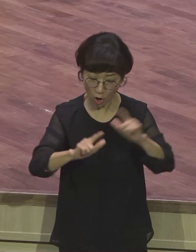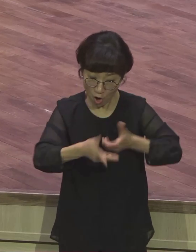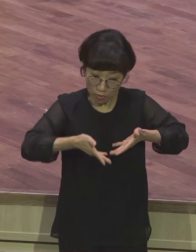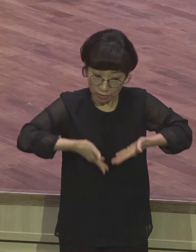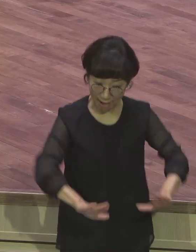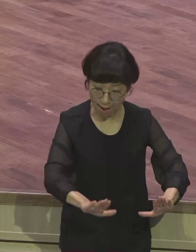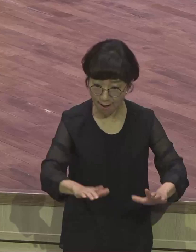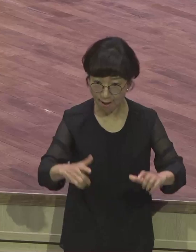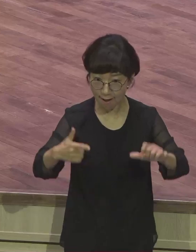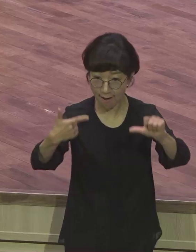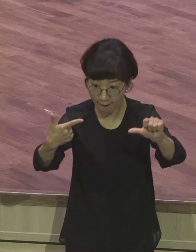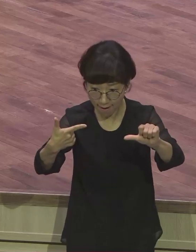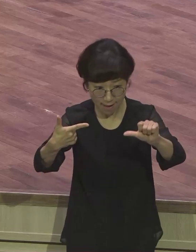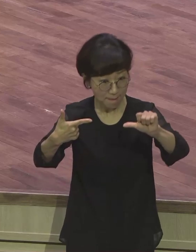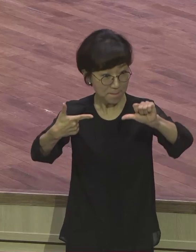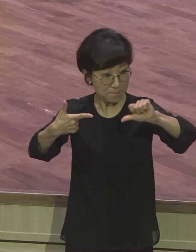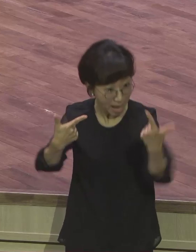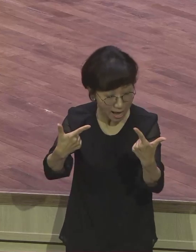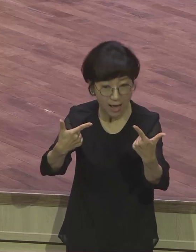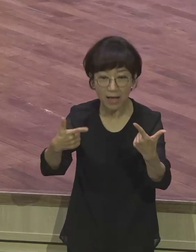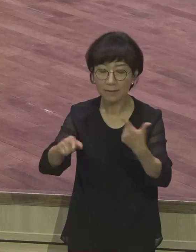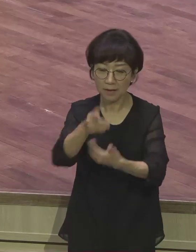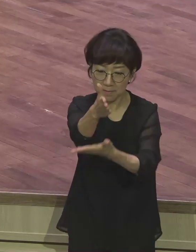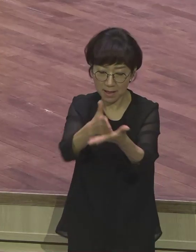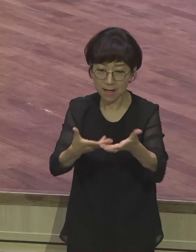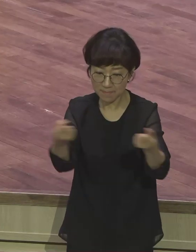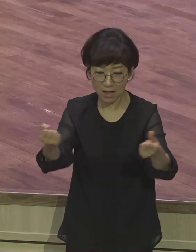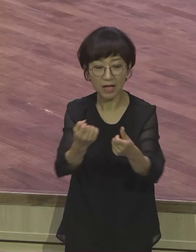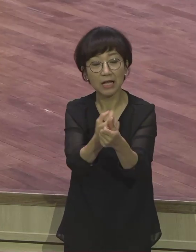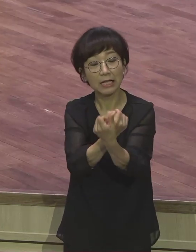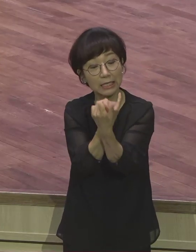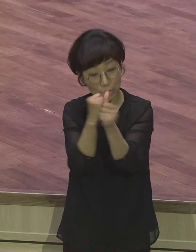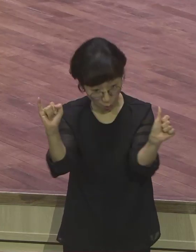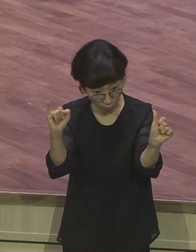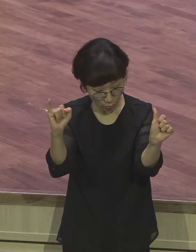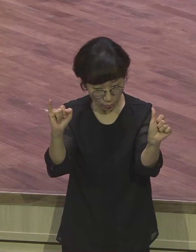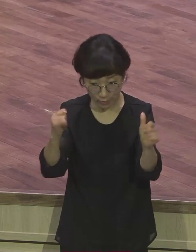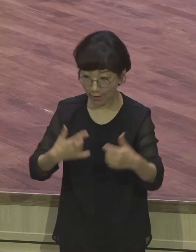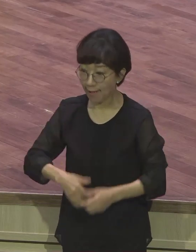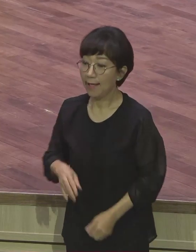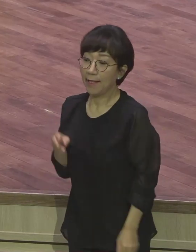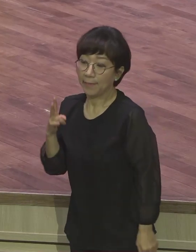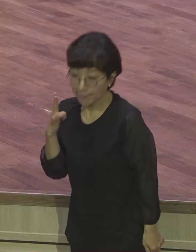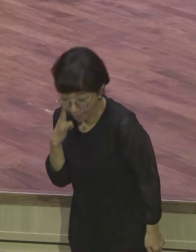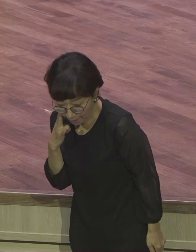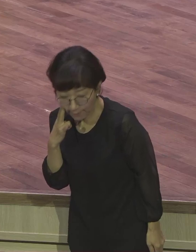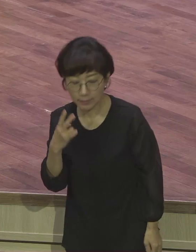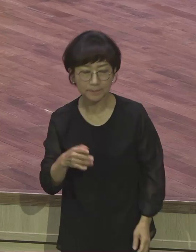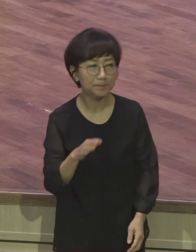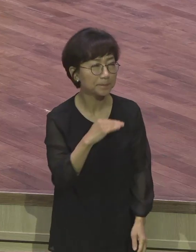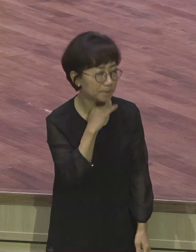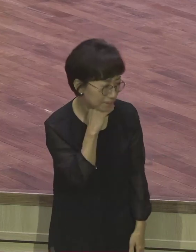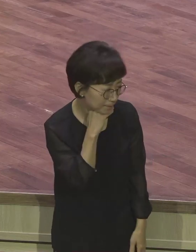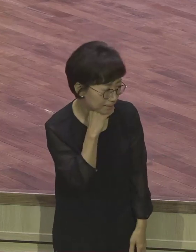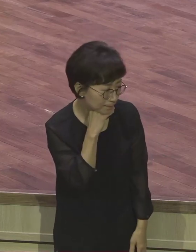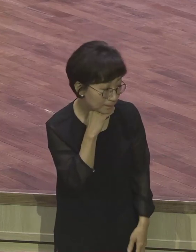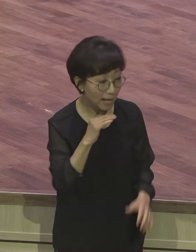그 존경하는 라삐가 그렇게 말하니까 그대로 실행했습니다. 그래서 아이가 이제 태어난 날인데